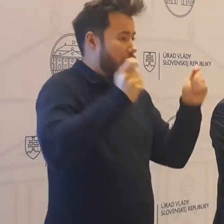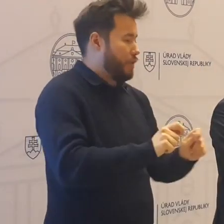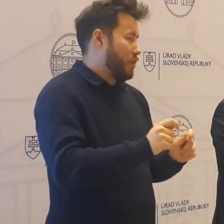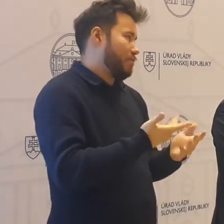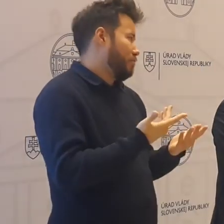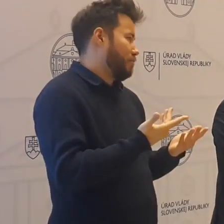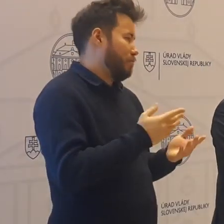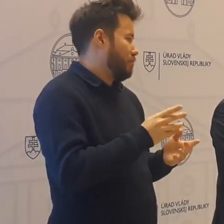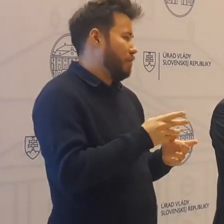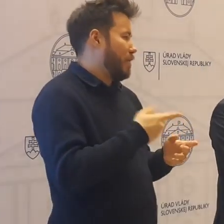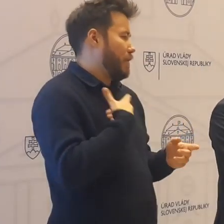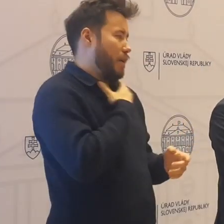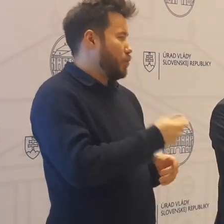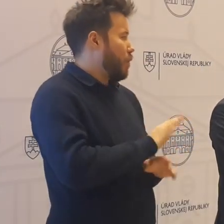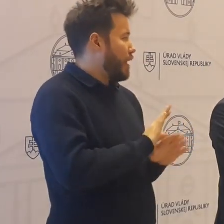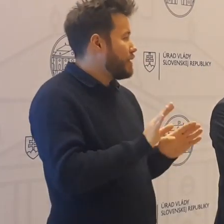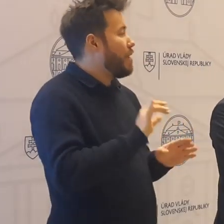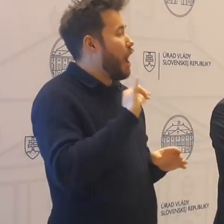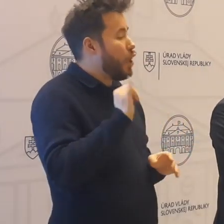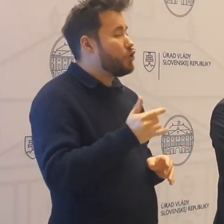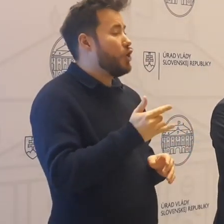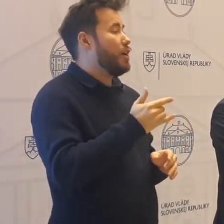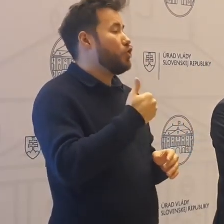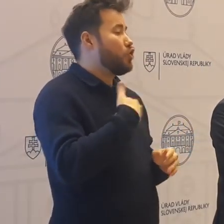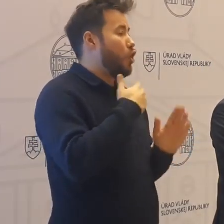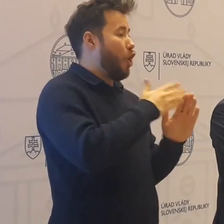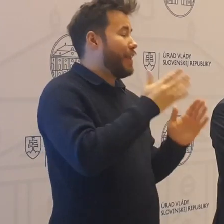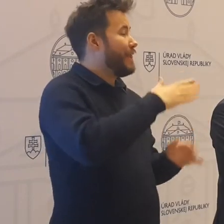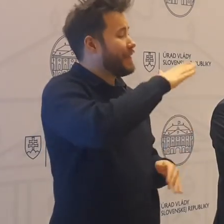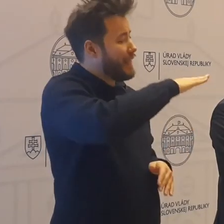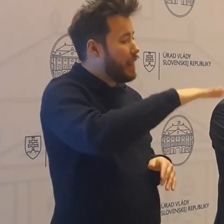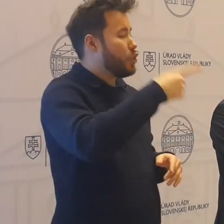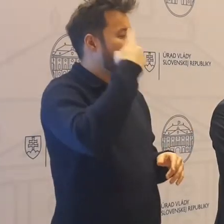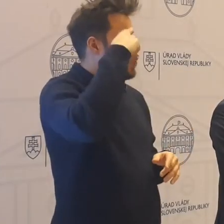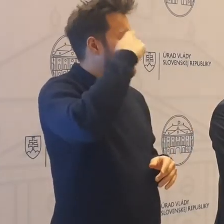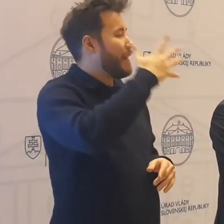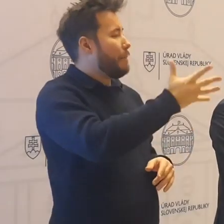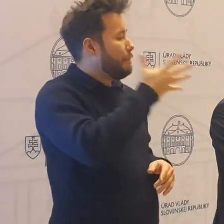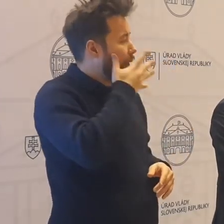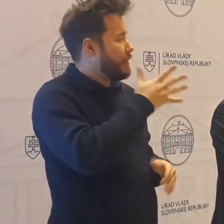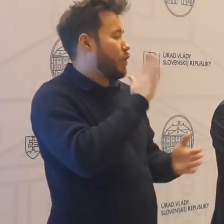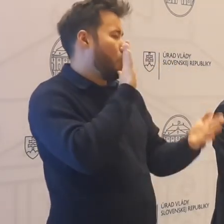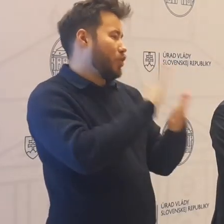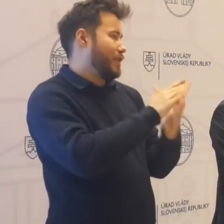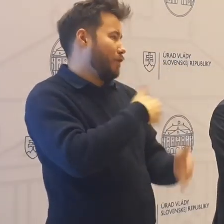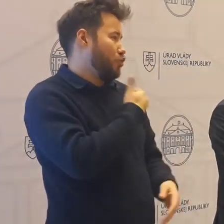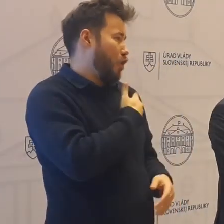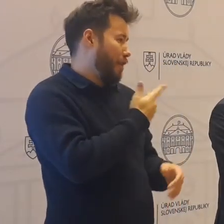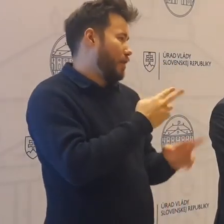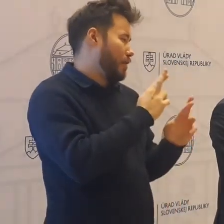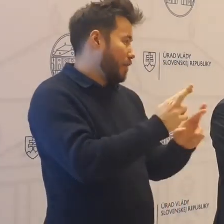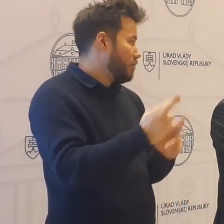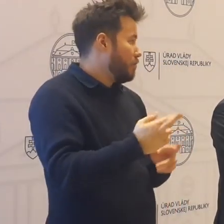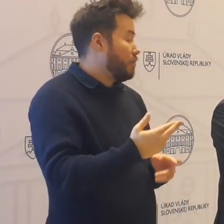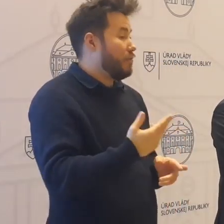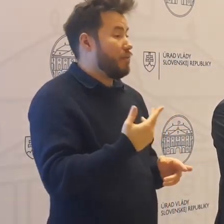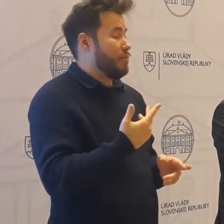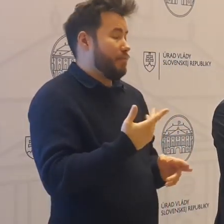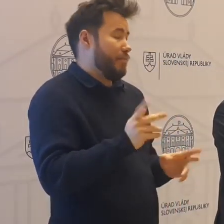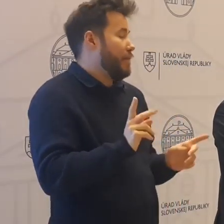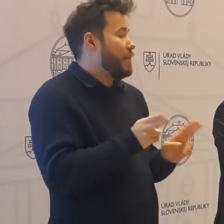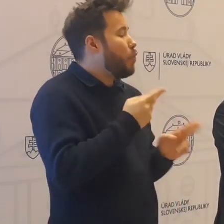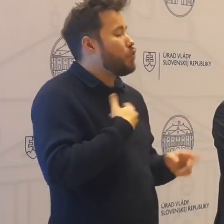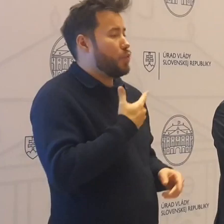je dôvod. A tých 5 dní sme mali ešte dopriať jednotlivým deťom a študentom, aby zostali v škole. Ja sa neviem s tým stotožniť. Proste budem